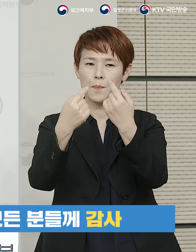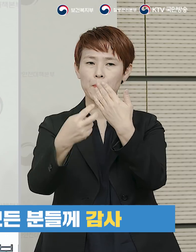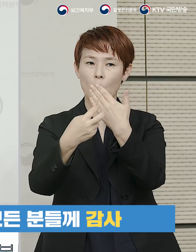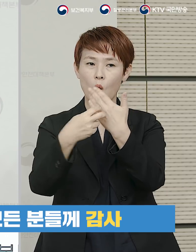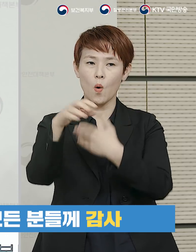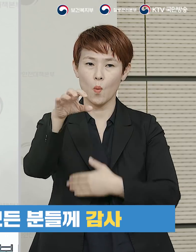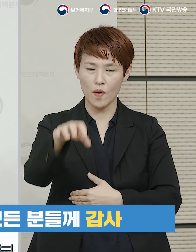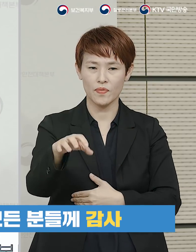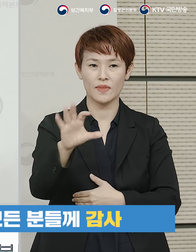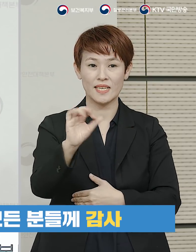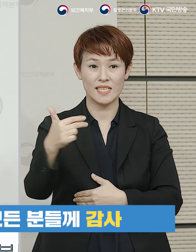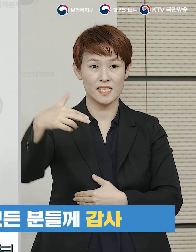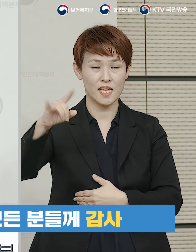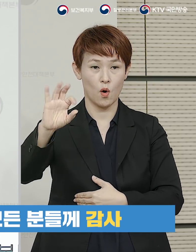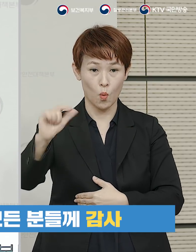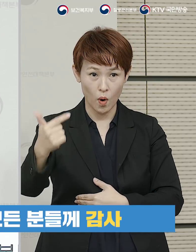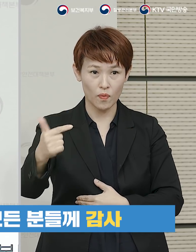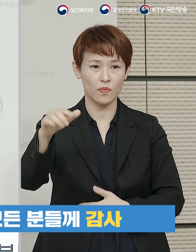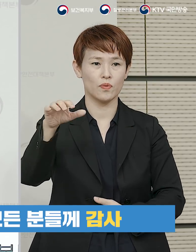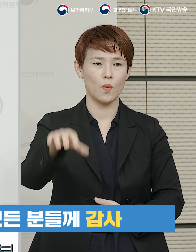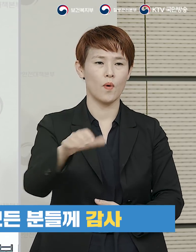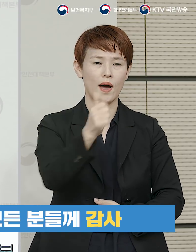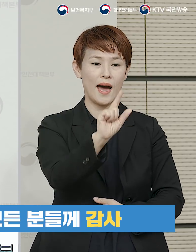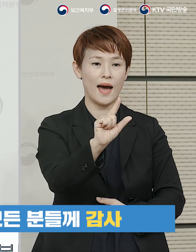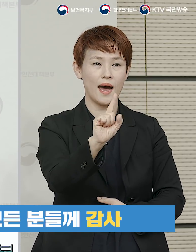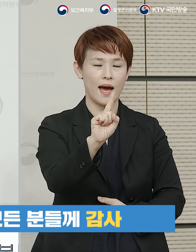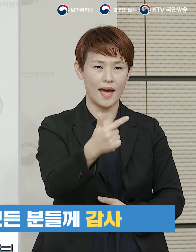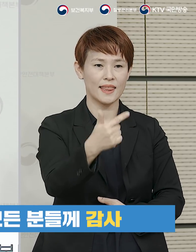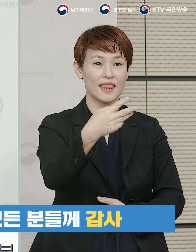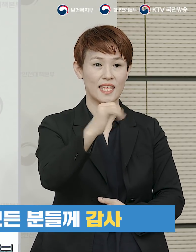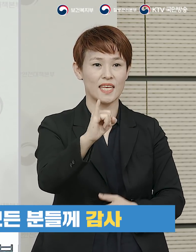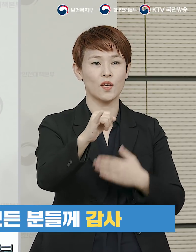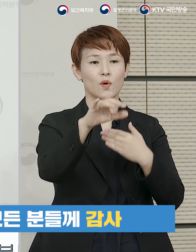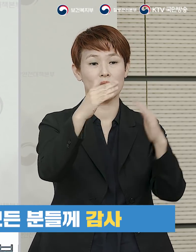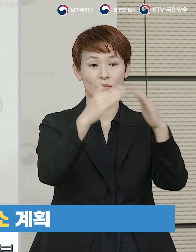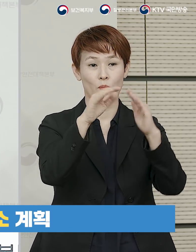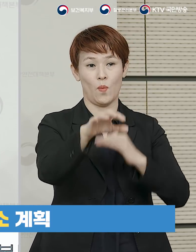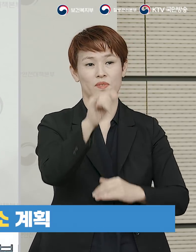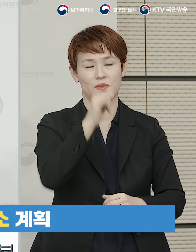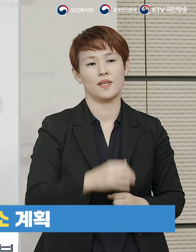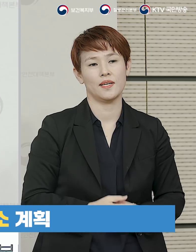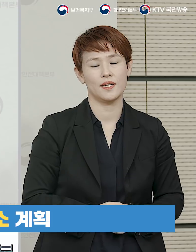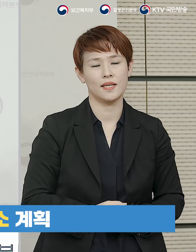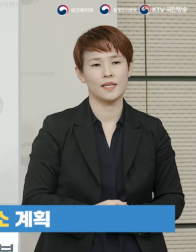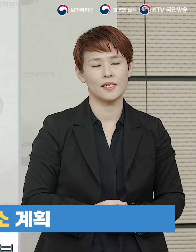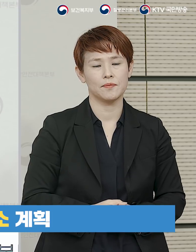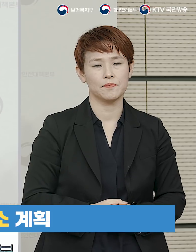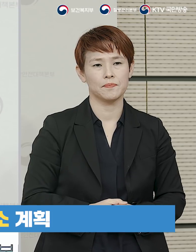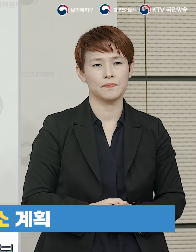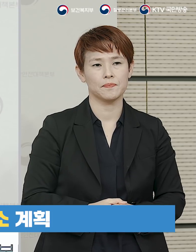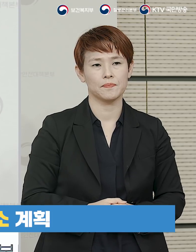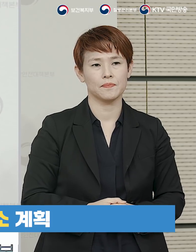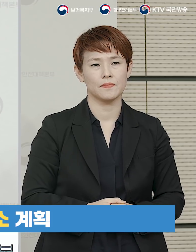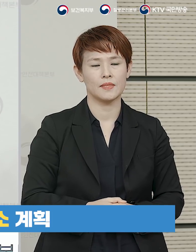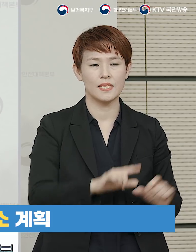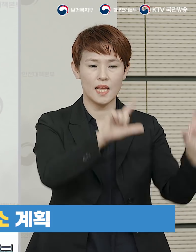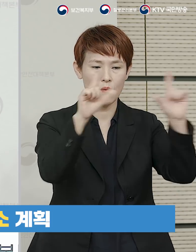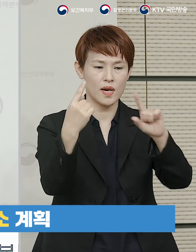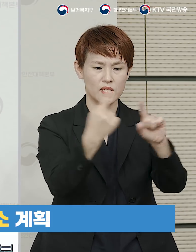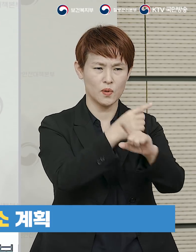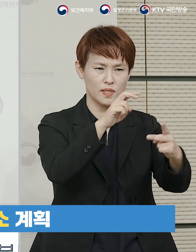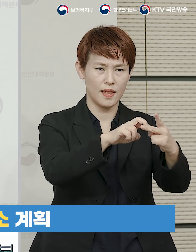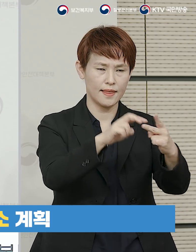서울대병원, 인재원, 한티피정의 집 등이 있습니다 정부는 4주 초까지 생활치료센터를